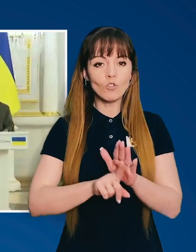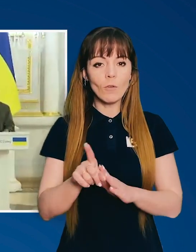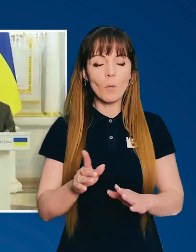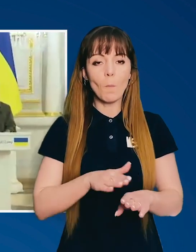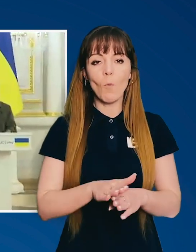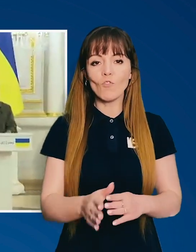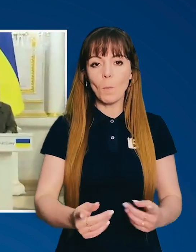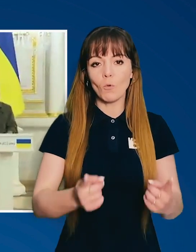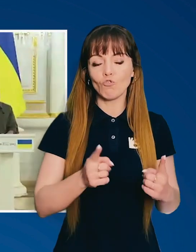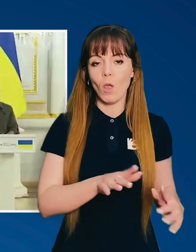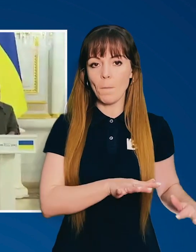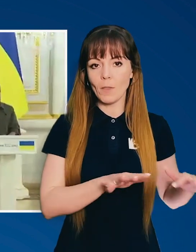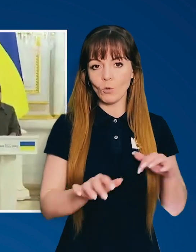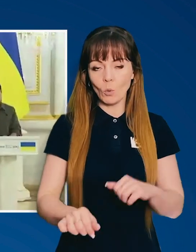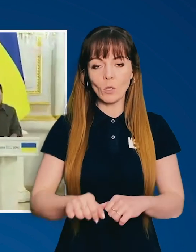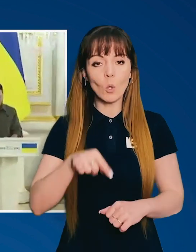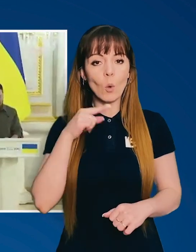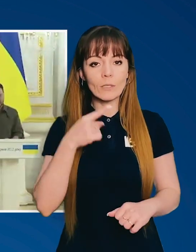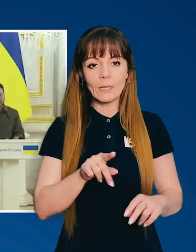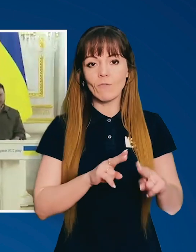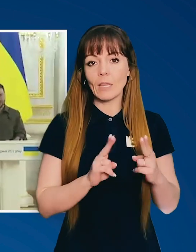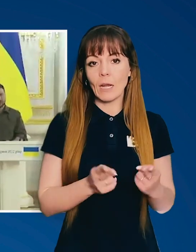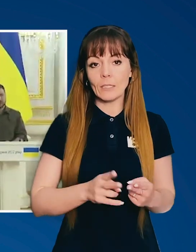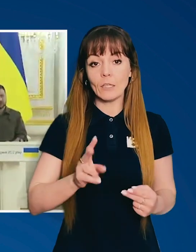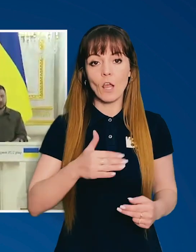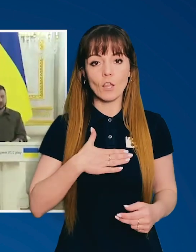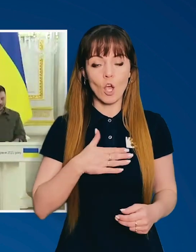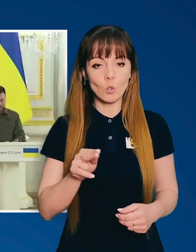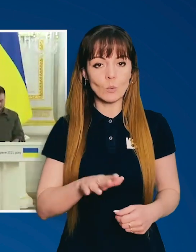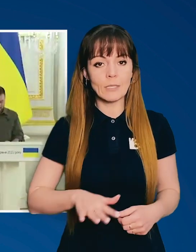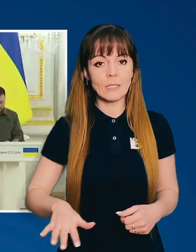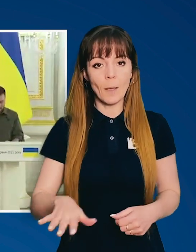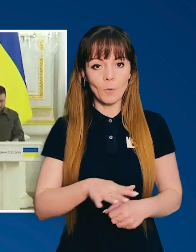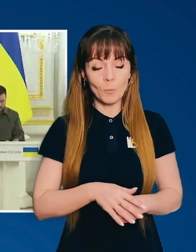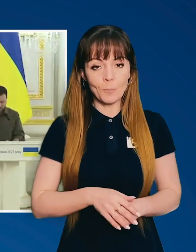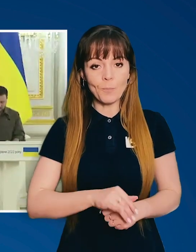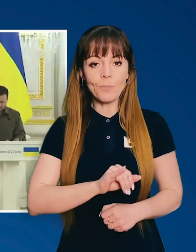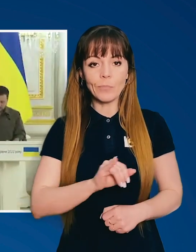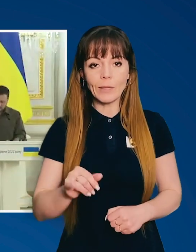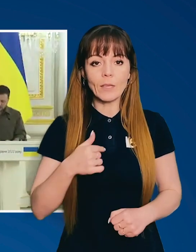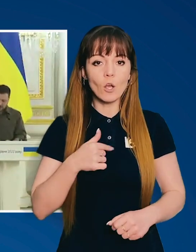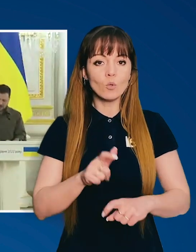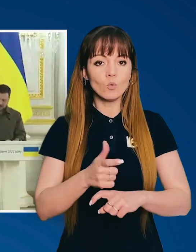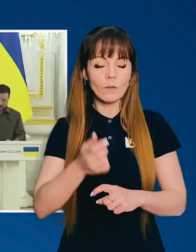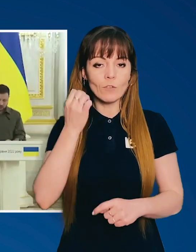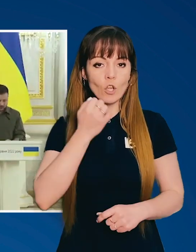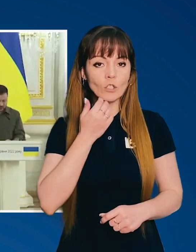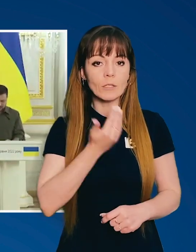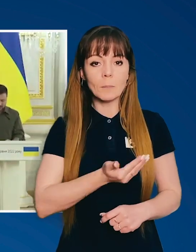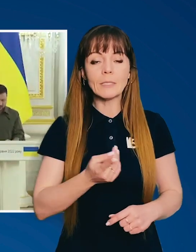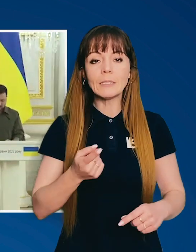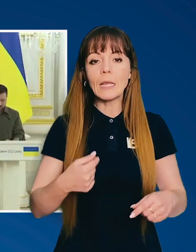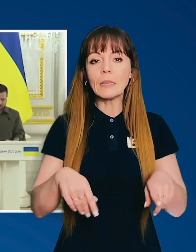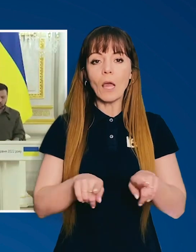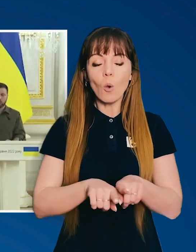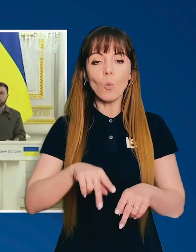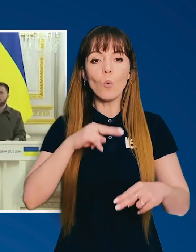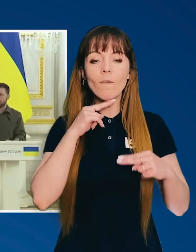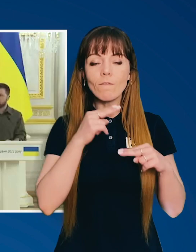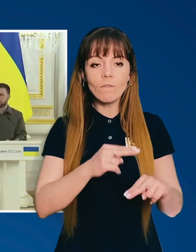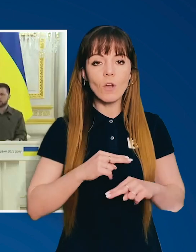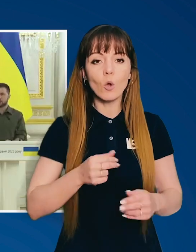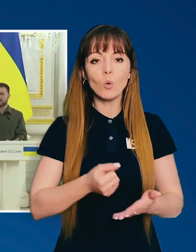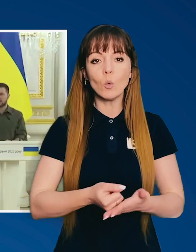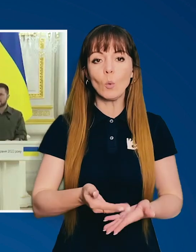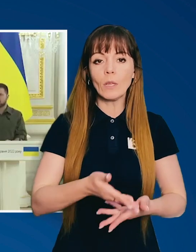лютого, спочатку повномасштабного вторгнення Російської Федерації на нашу землю. І я дуже вдячний за тобі таку